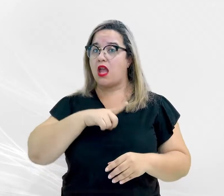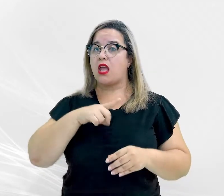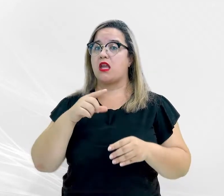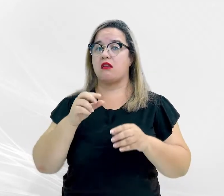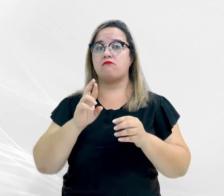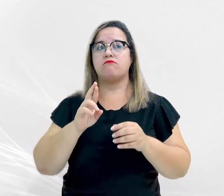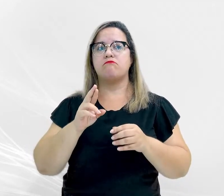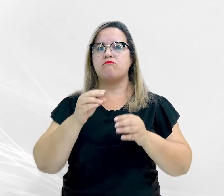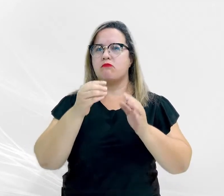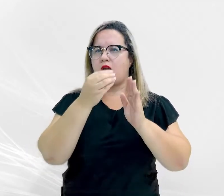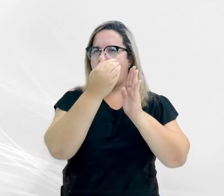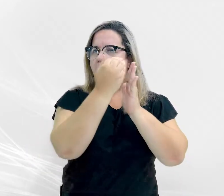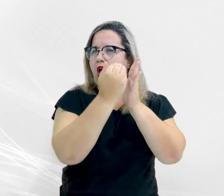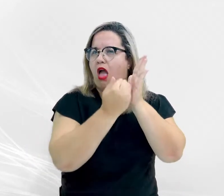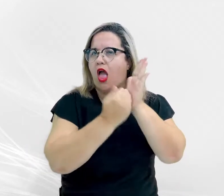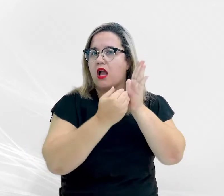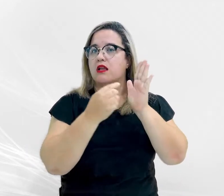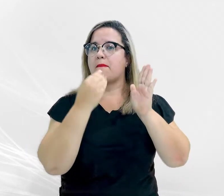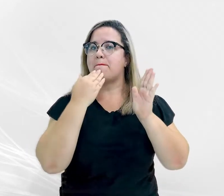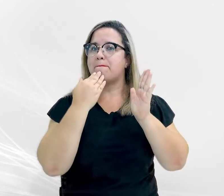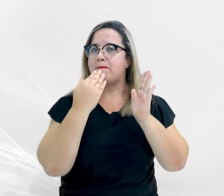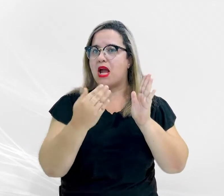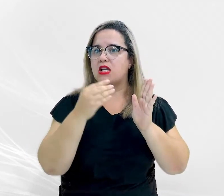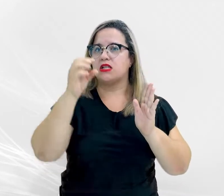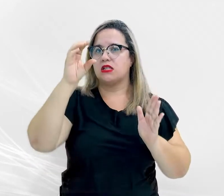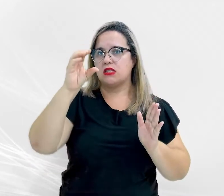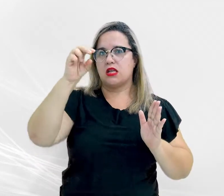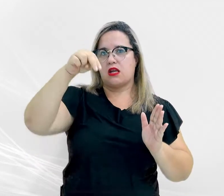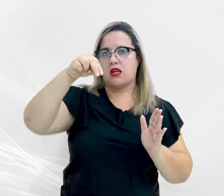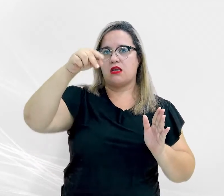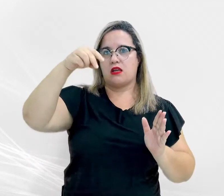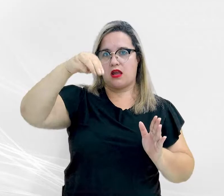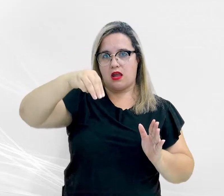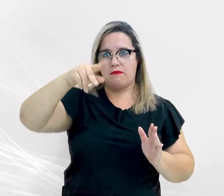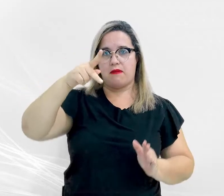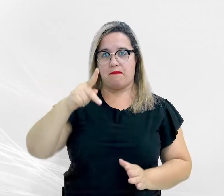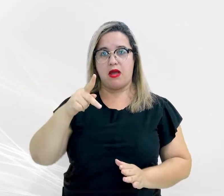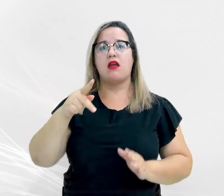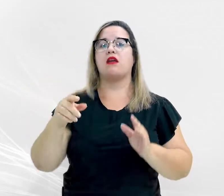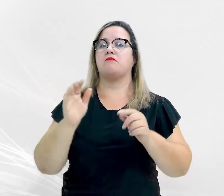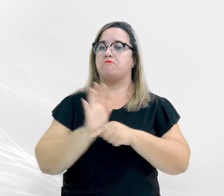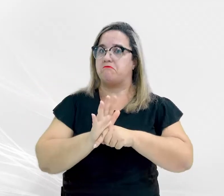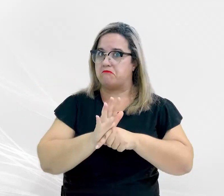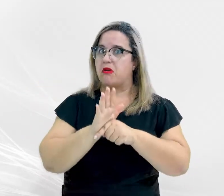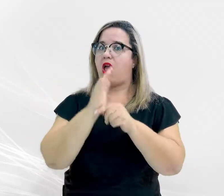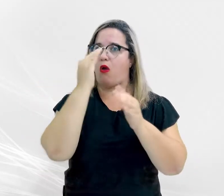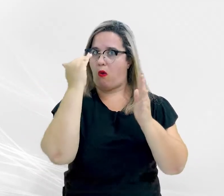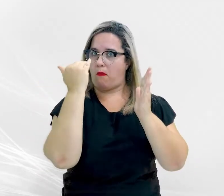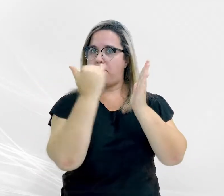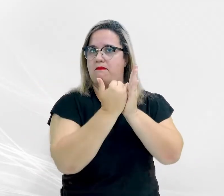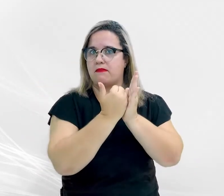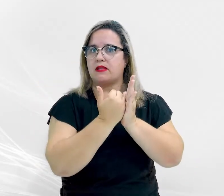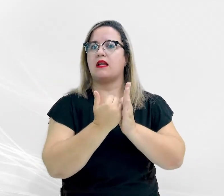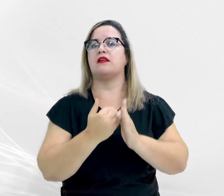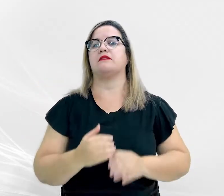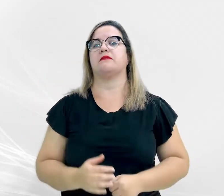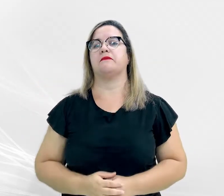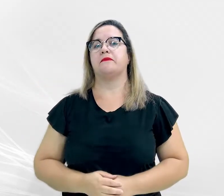objetivando agilizar a tramitação dos recursos impetrados pelos Ministérios Públicos Estaduais junto aos tribunais superiores. Vamos